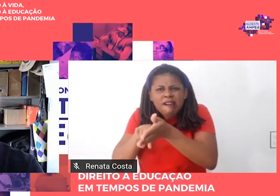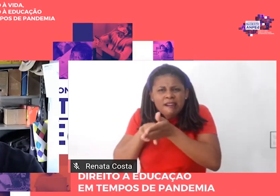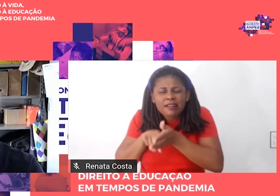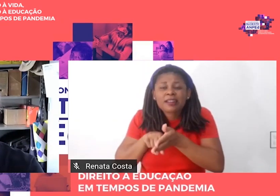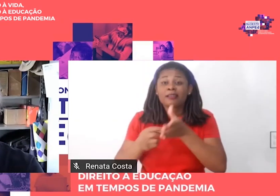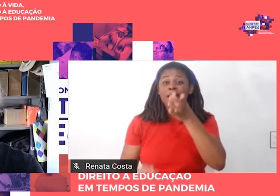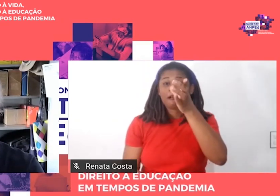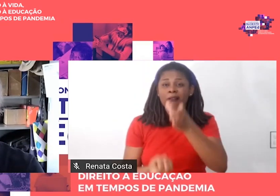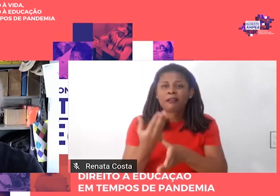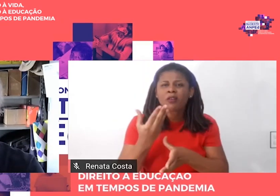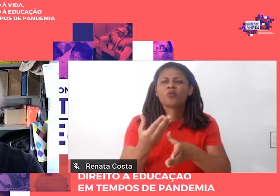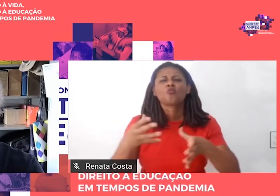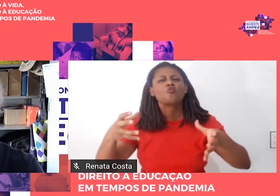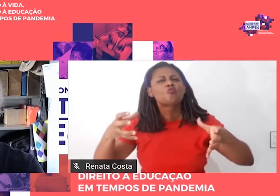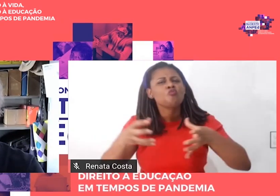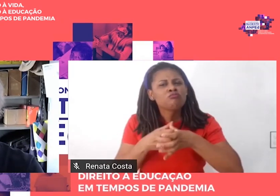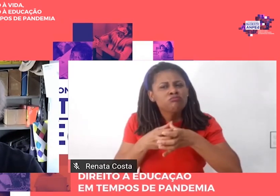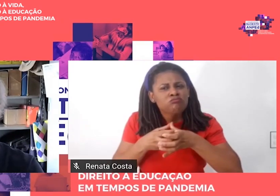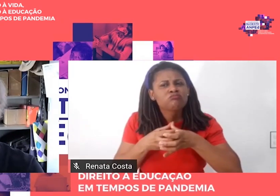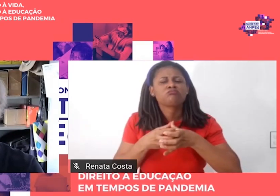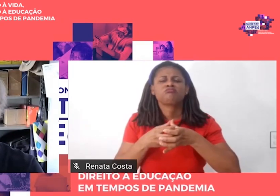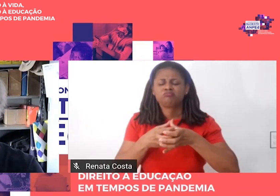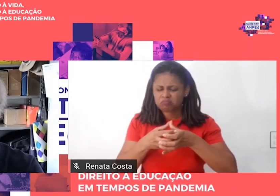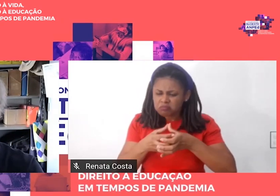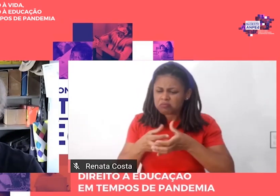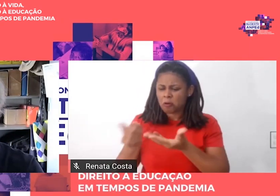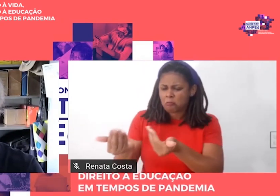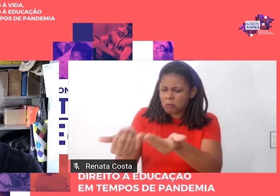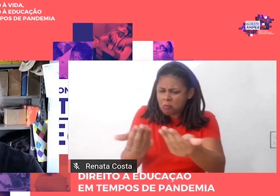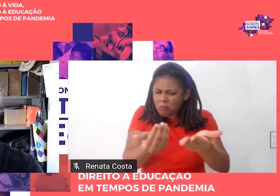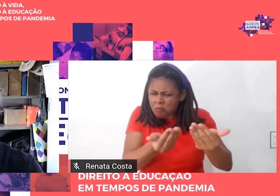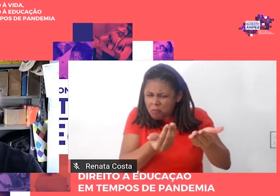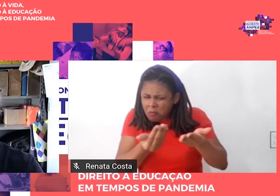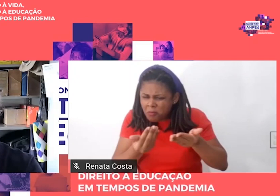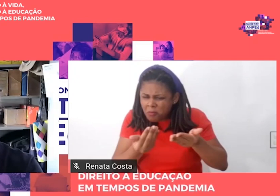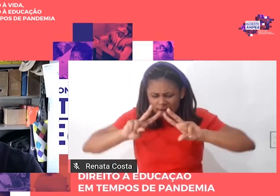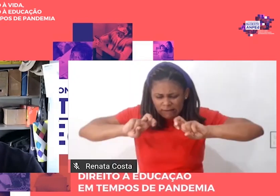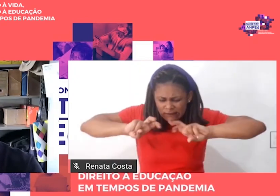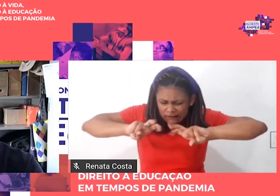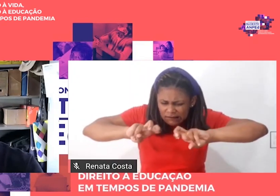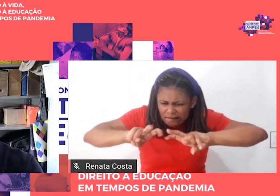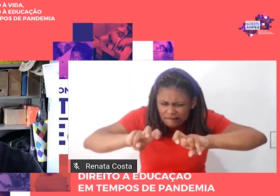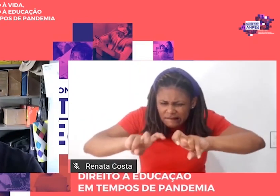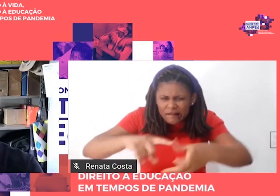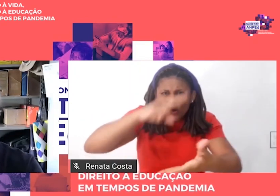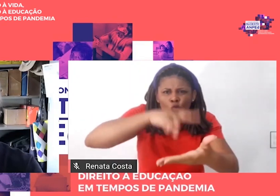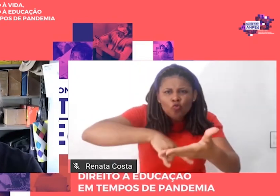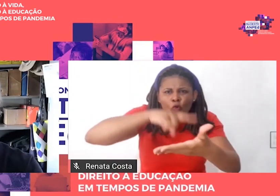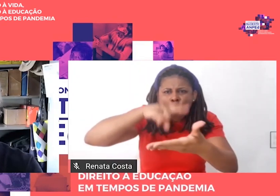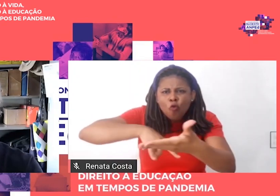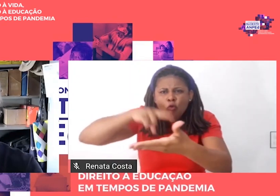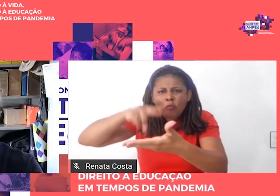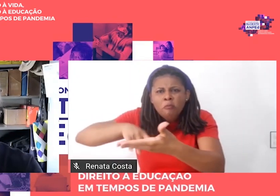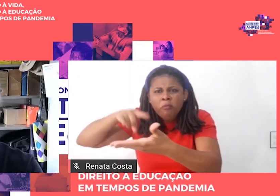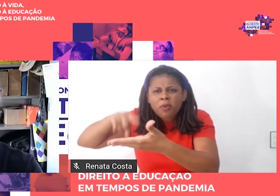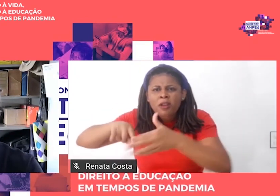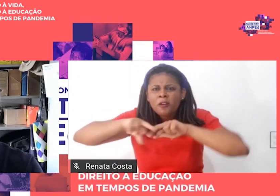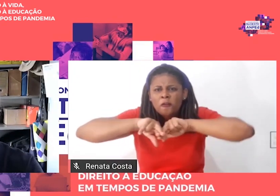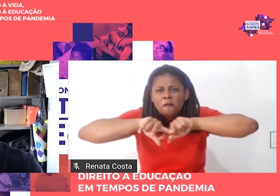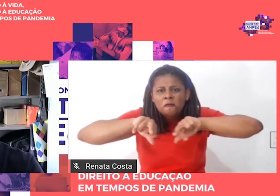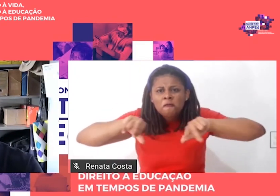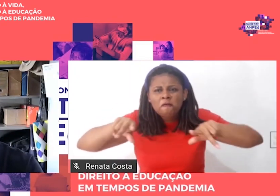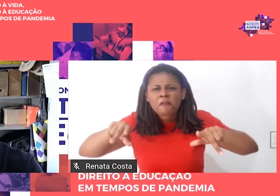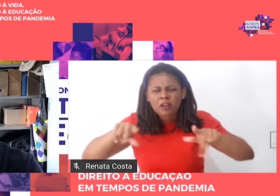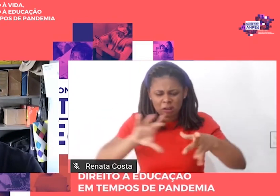coletivo de levantamento e catalogação de fontes primárias e secundárias da educação brasileira,